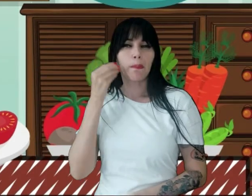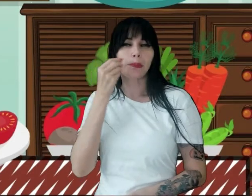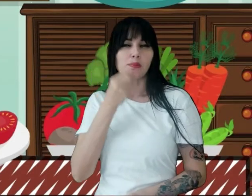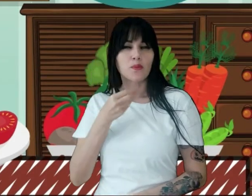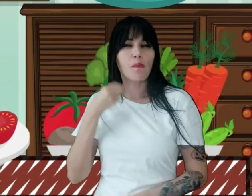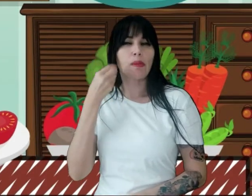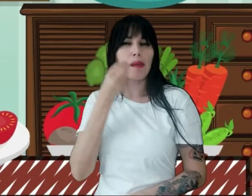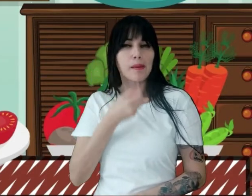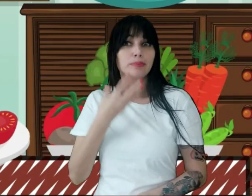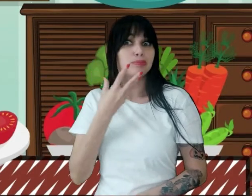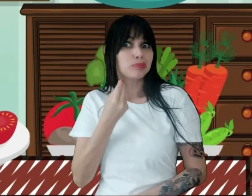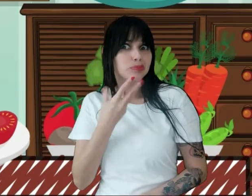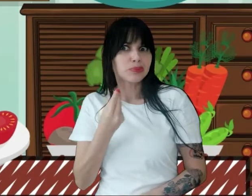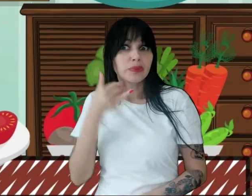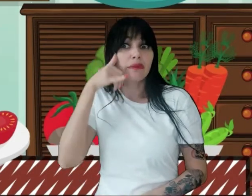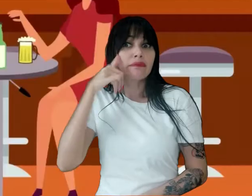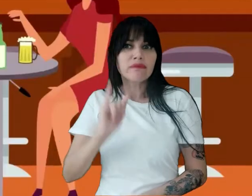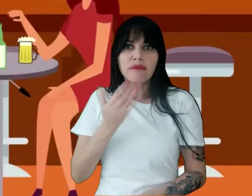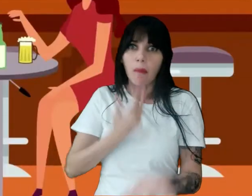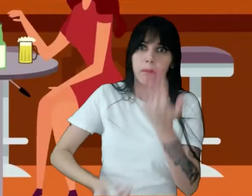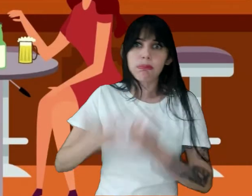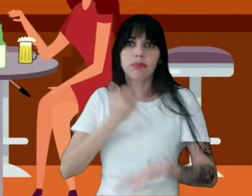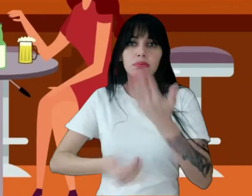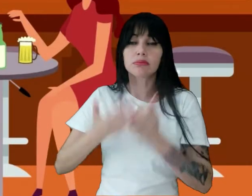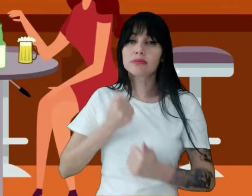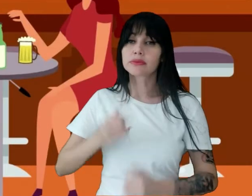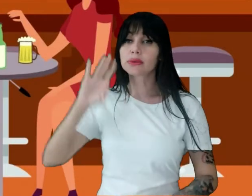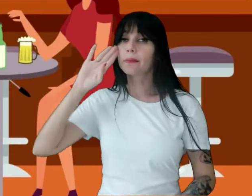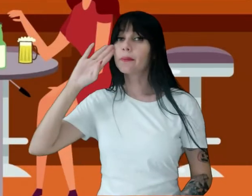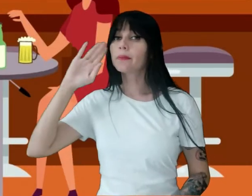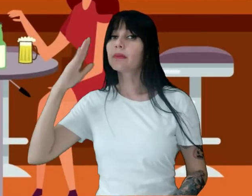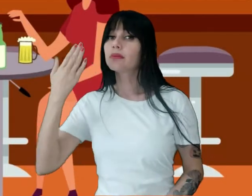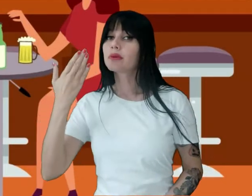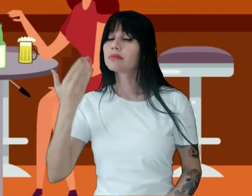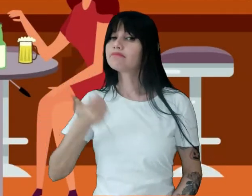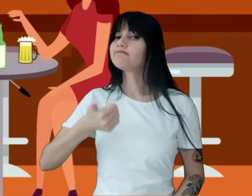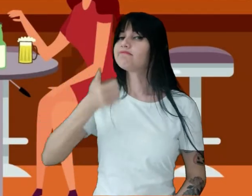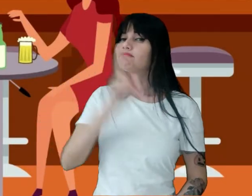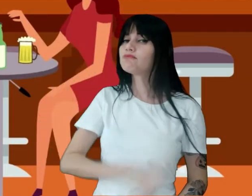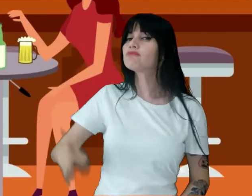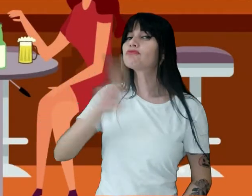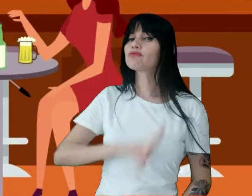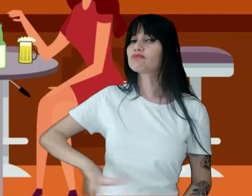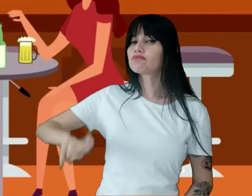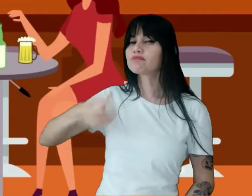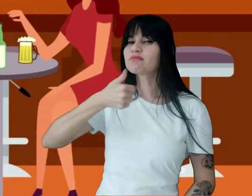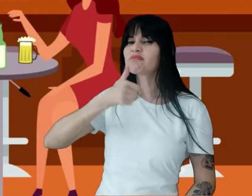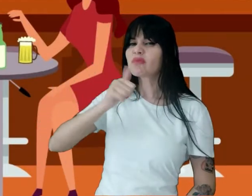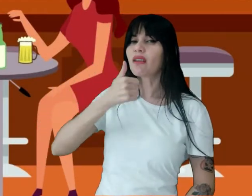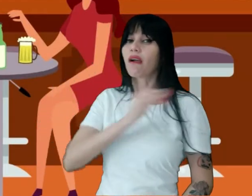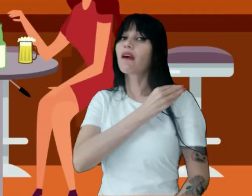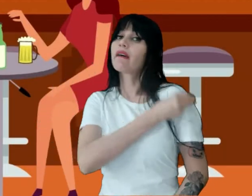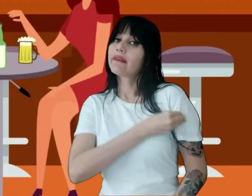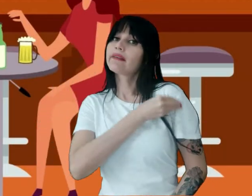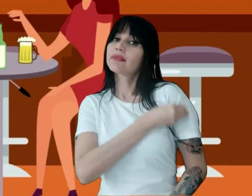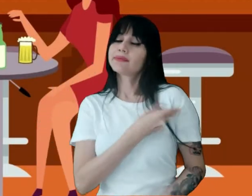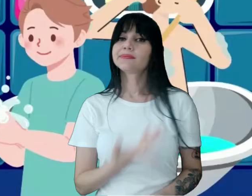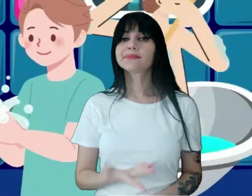evitar os excessos Principalmente O uso de bebida alcoólica A